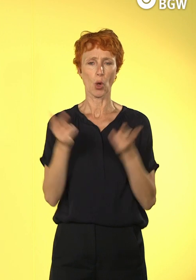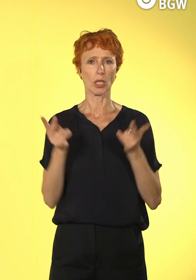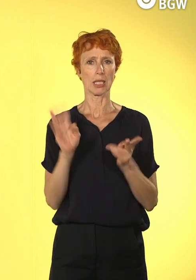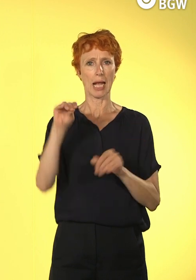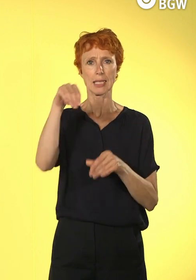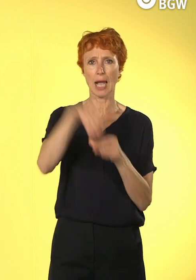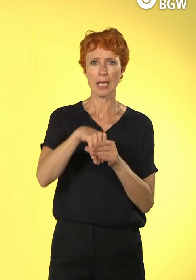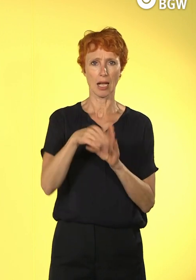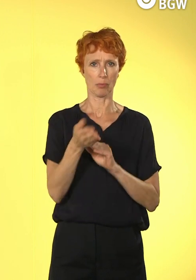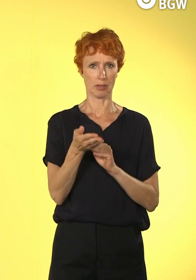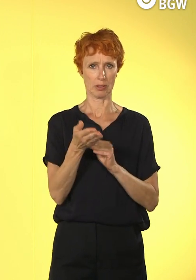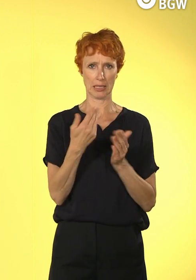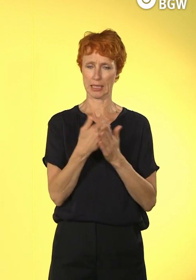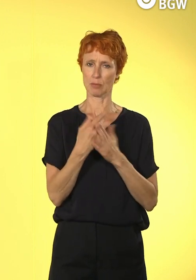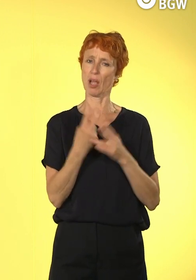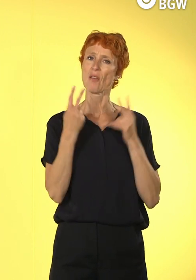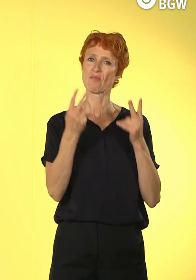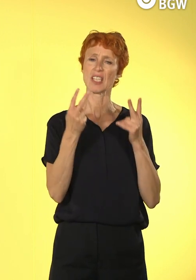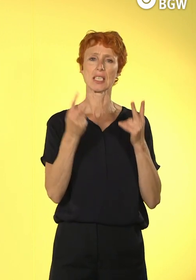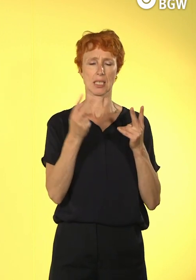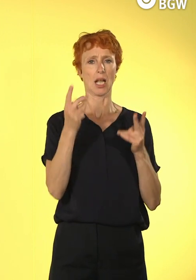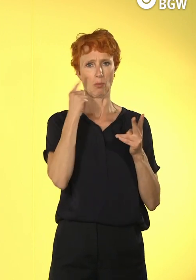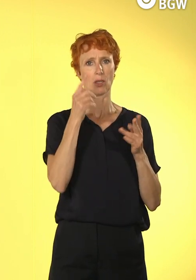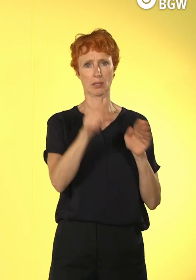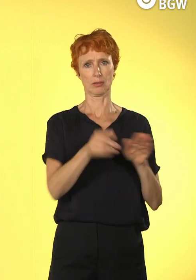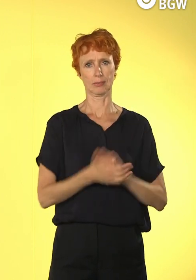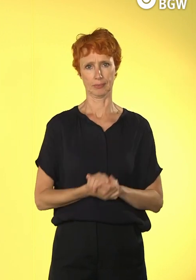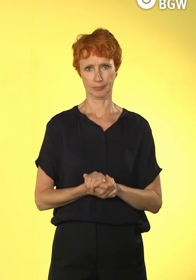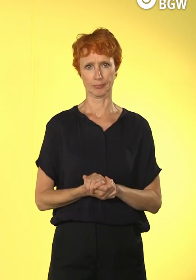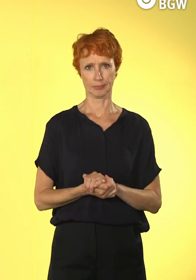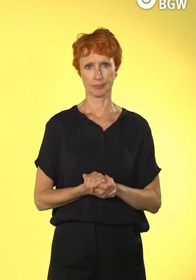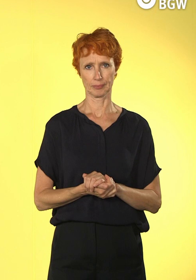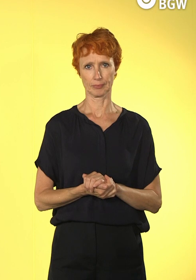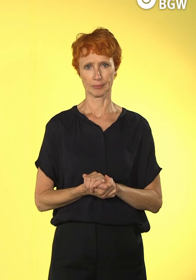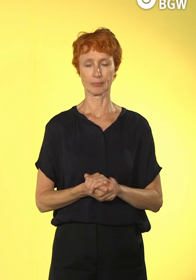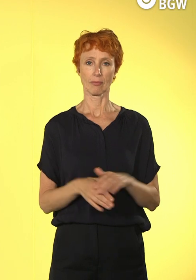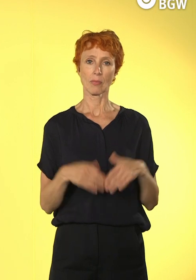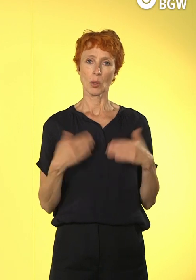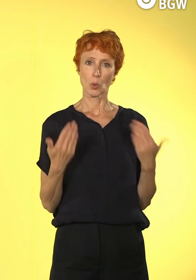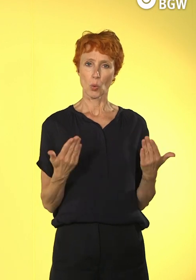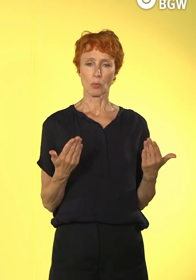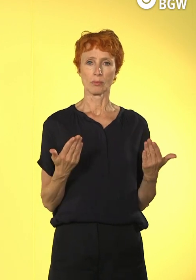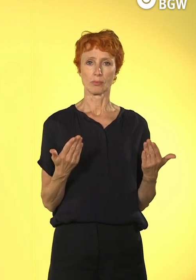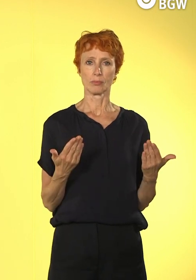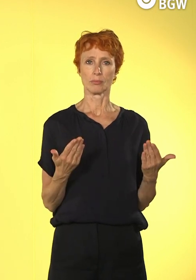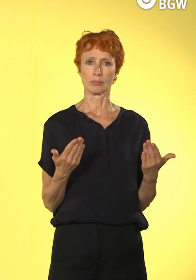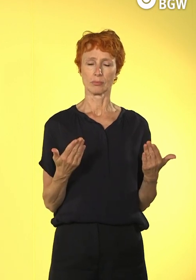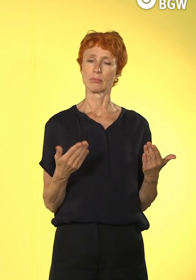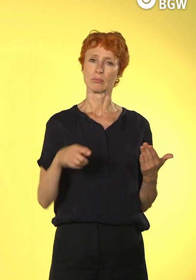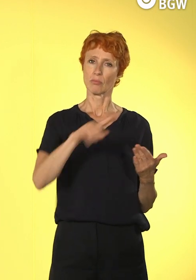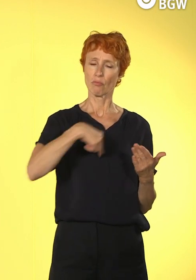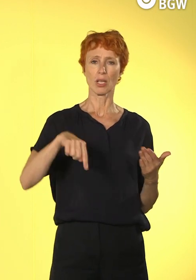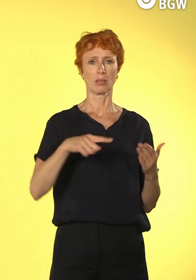Mitarbeitern eine ganz große Rolle. Und das war der Ansatzpunkt, zusammen mit dieser konkreten